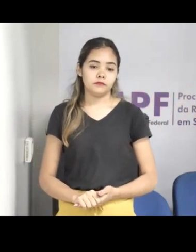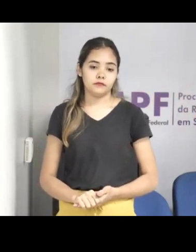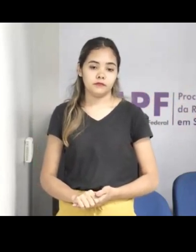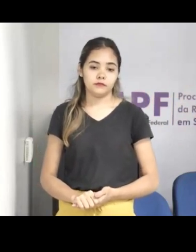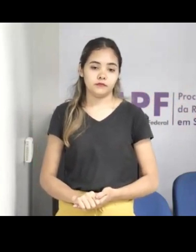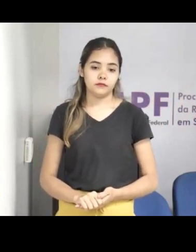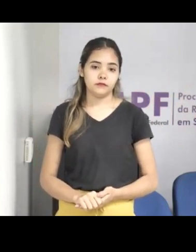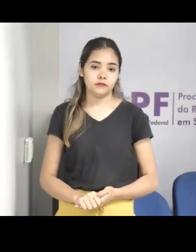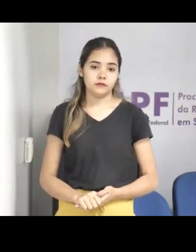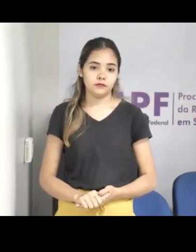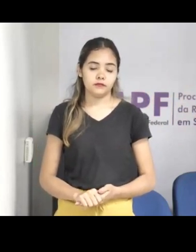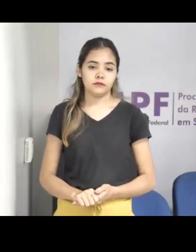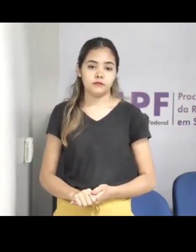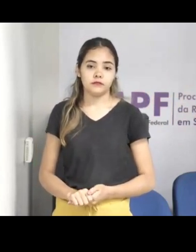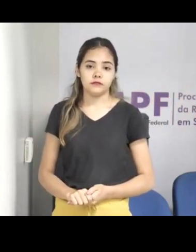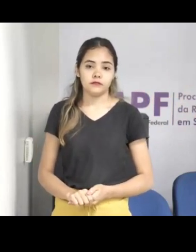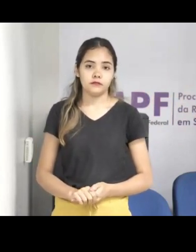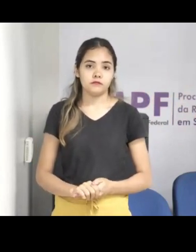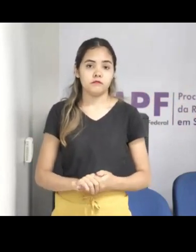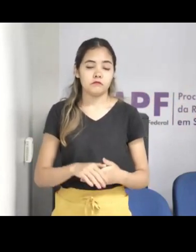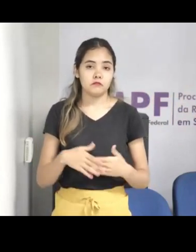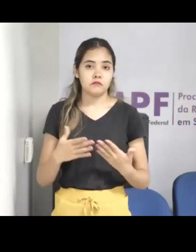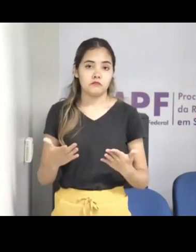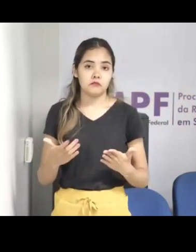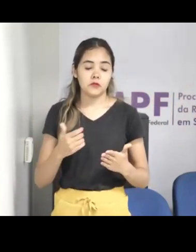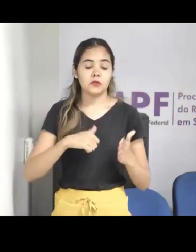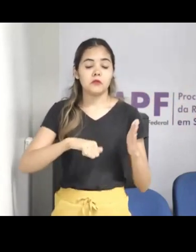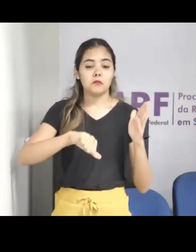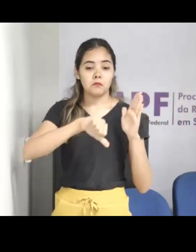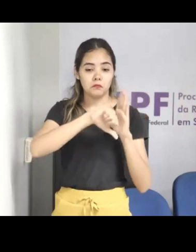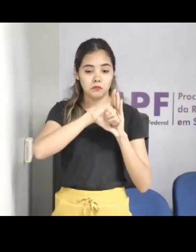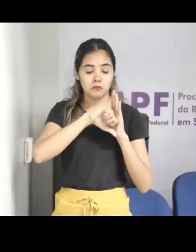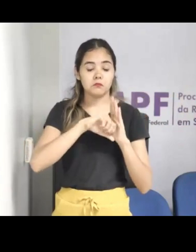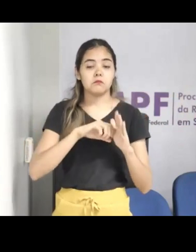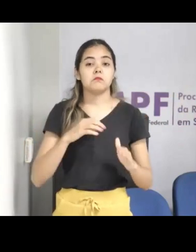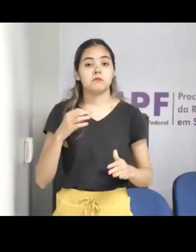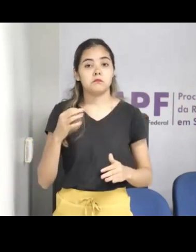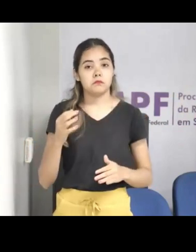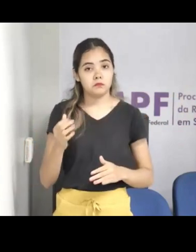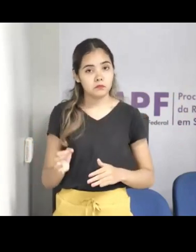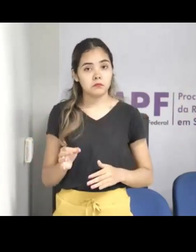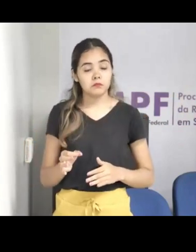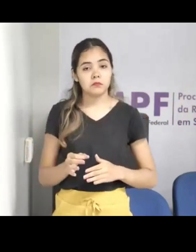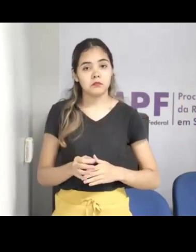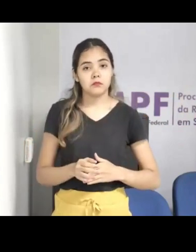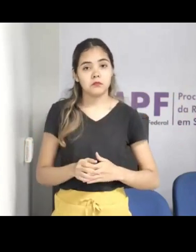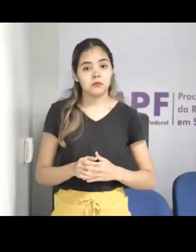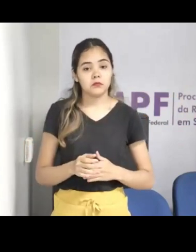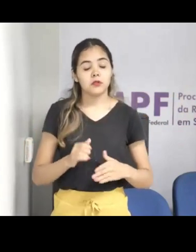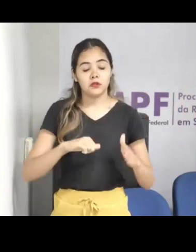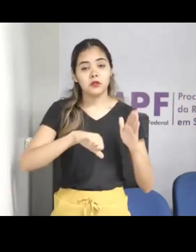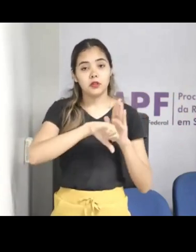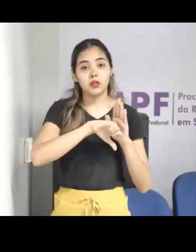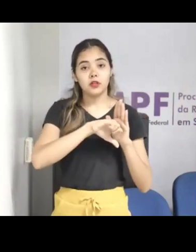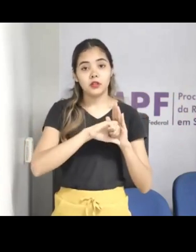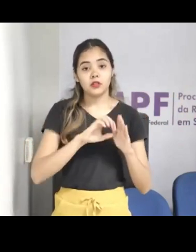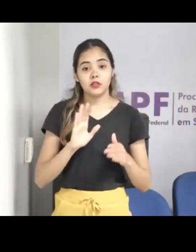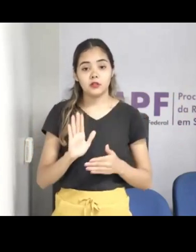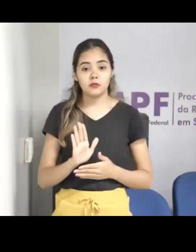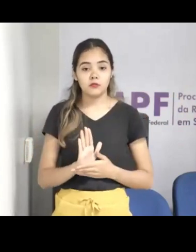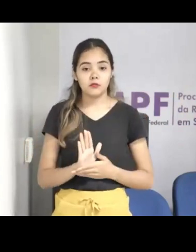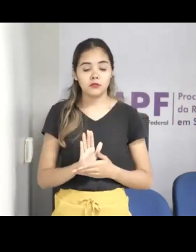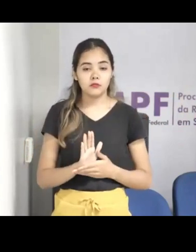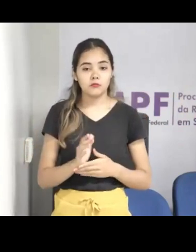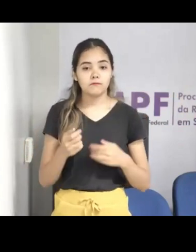muito baixa, então é um crime sim que está aumentando e o melhor caminho é ter essa abertura de conversar com a criança,